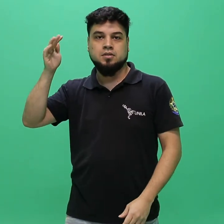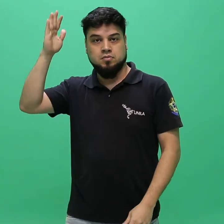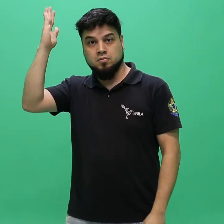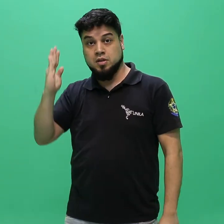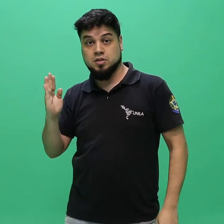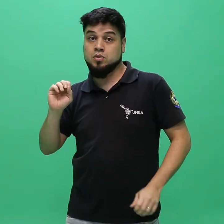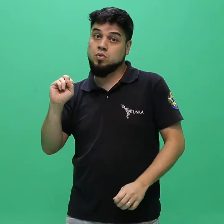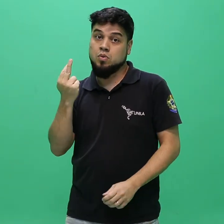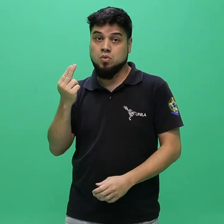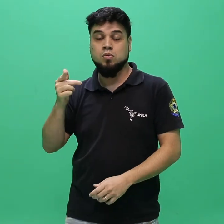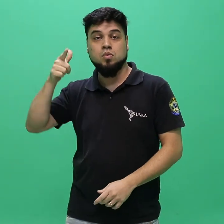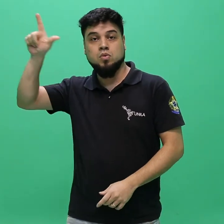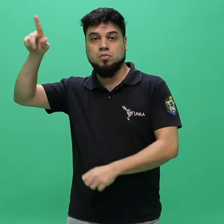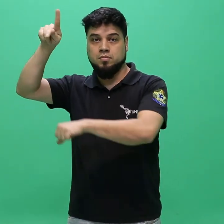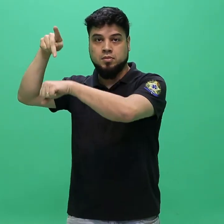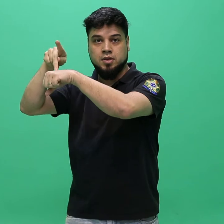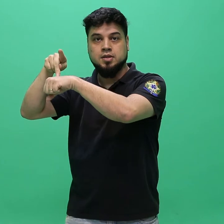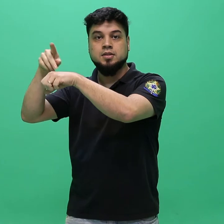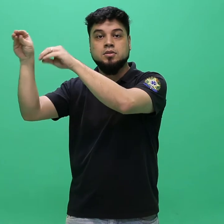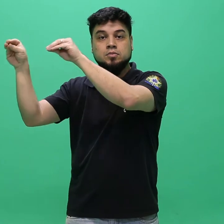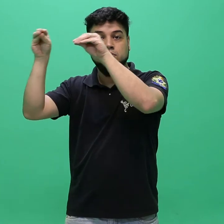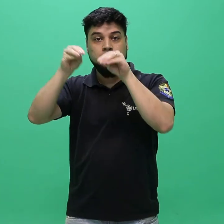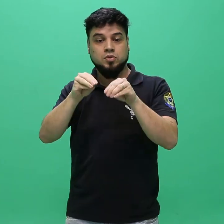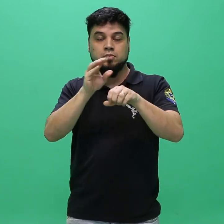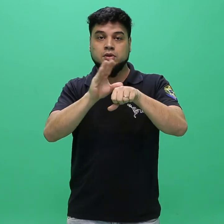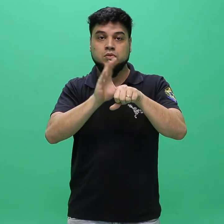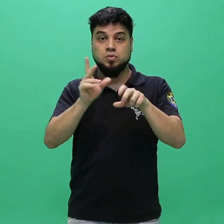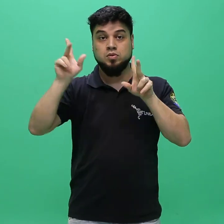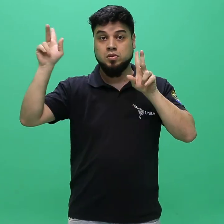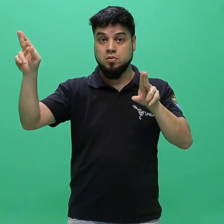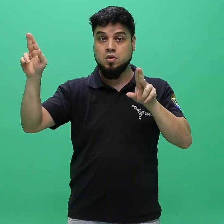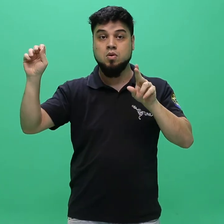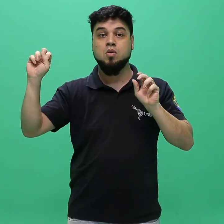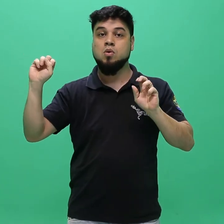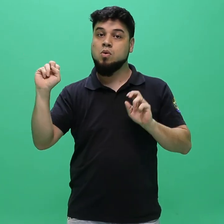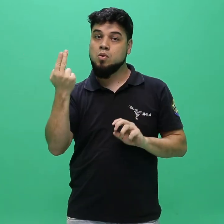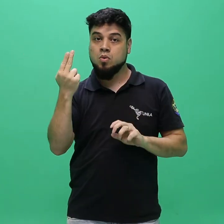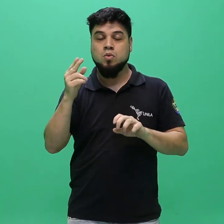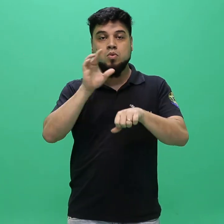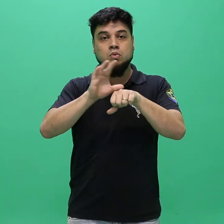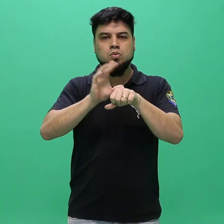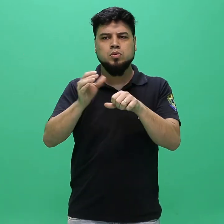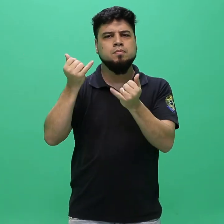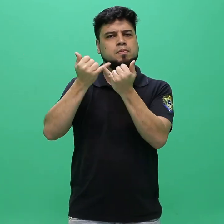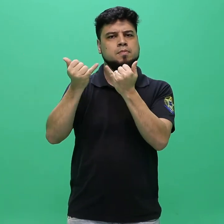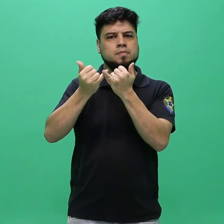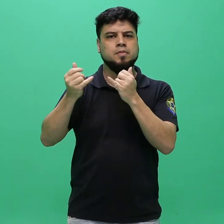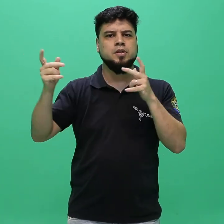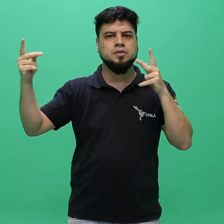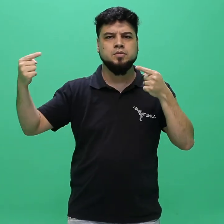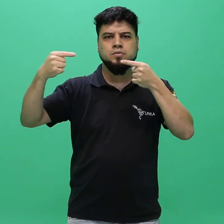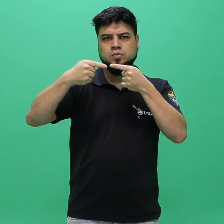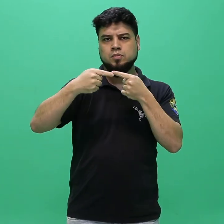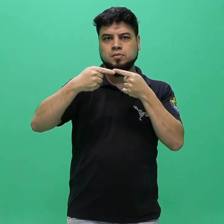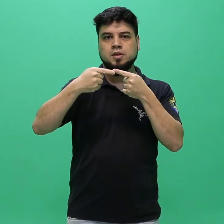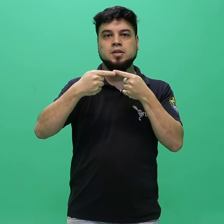nacional ou estrangeira, em mesmo curso pretendido na UNILA ou curso a fim,